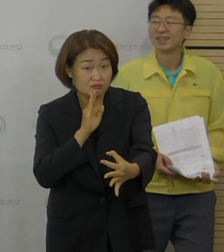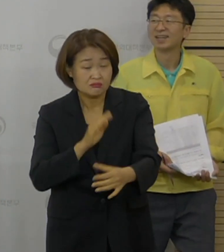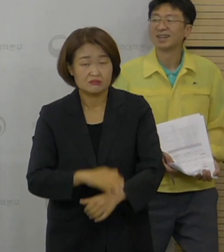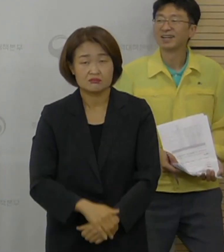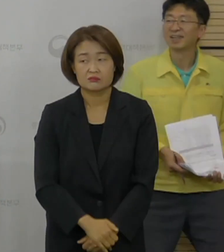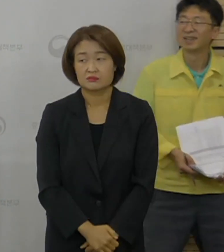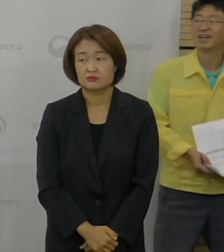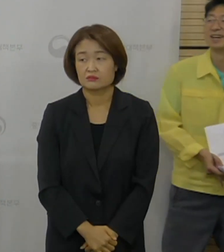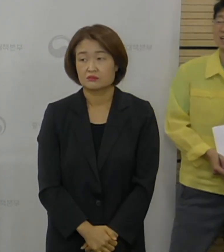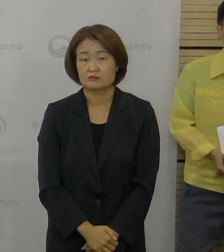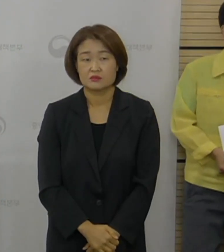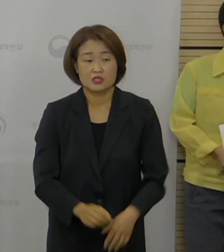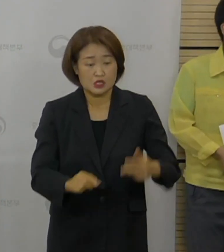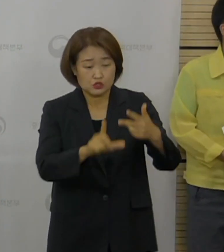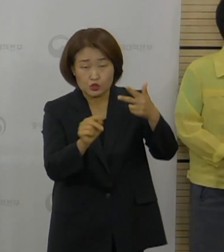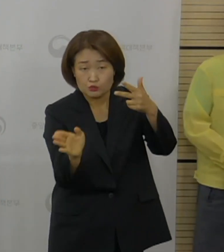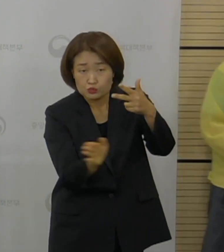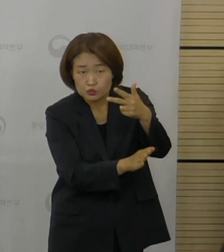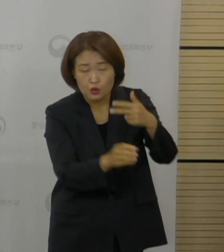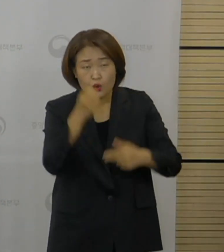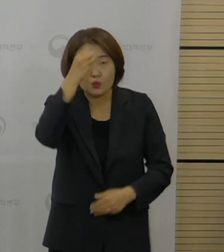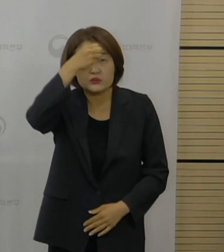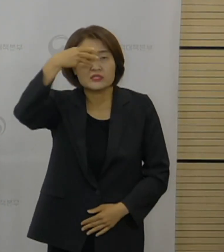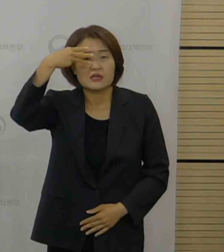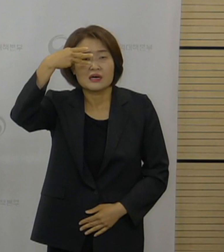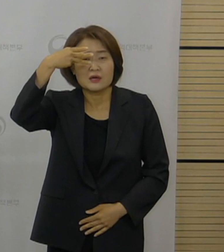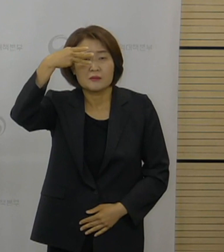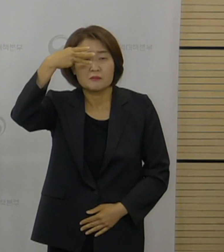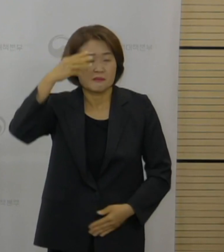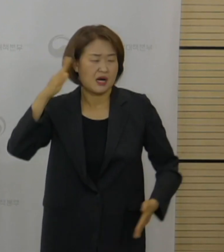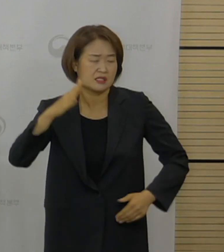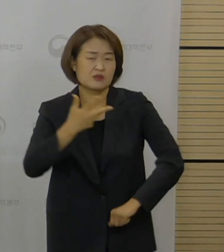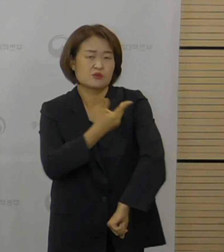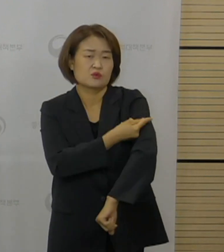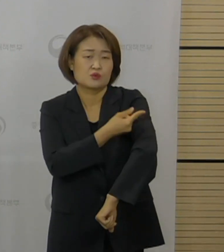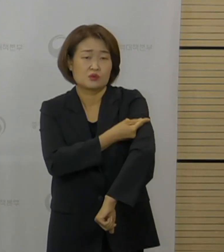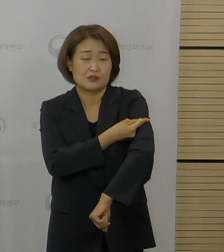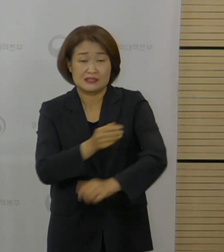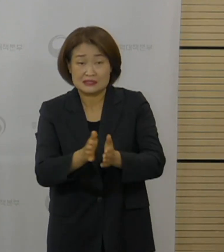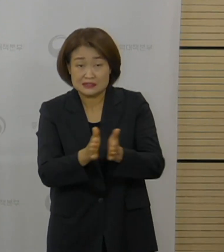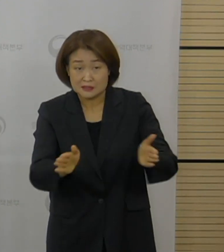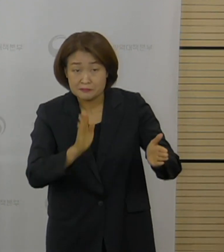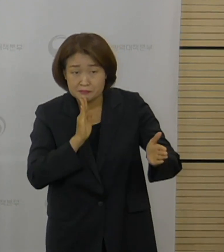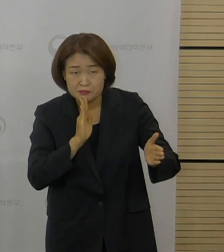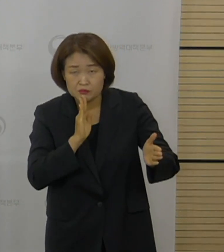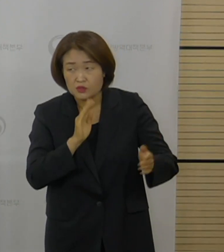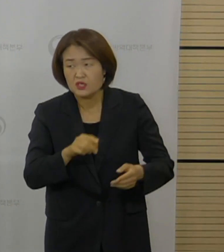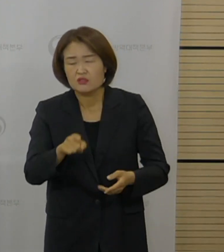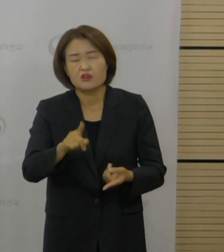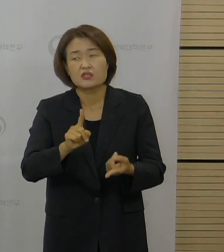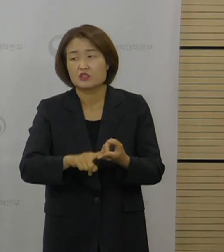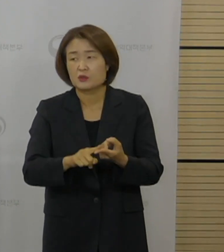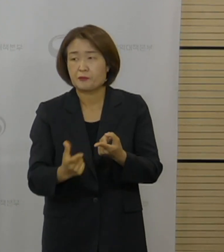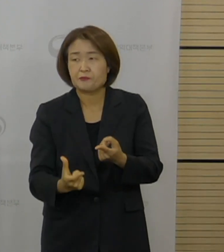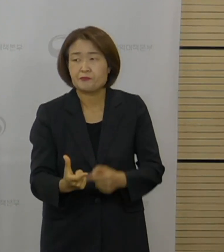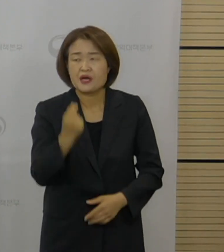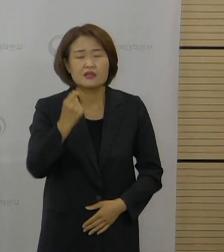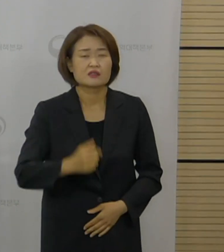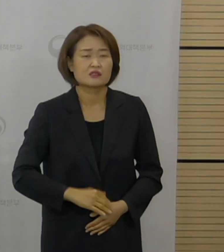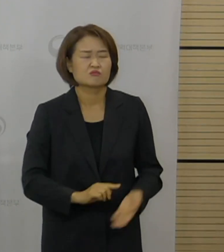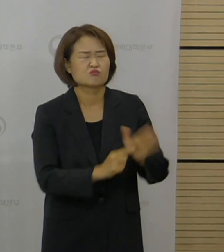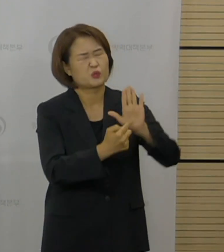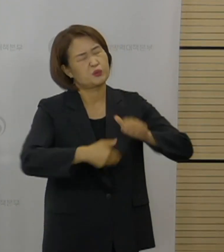당장 7월부터 고3 접종이 시작될 예정이어서 빠른 발표가 있어야 될 것 같습니다. 언제쯤으로 예상을 하는지